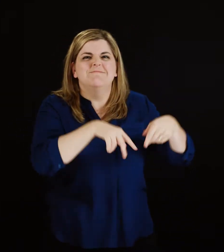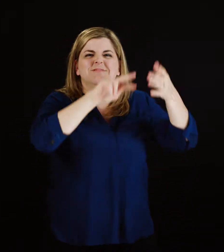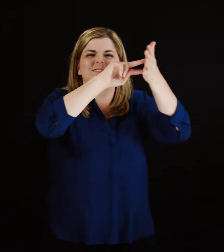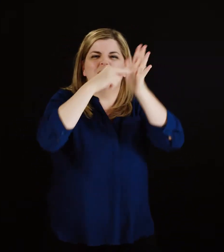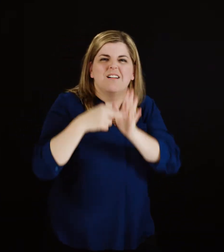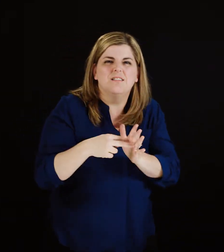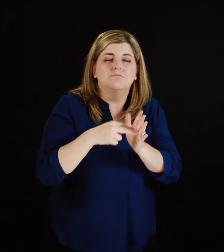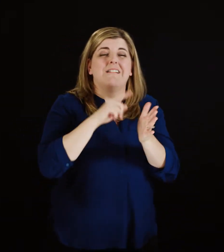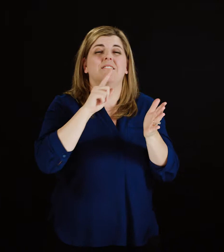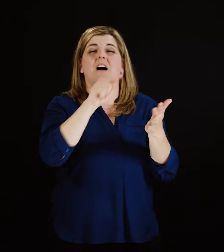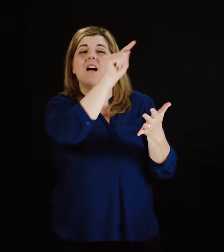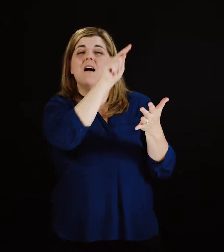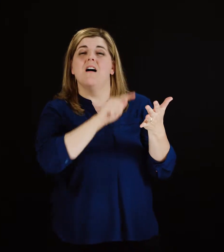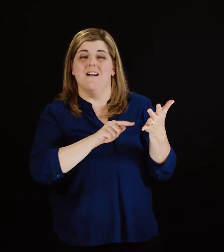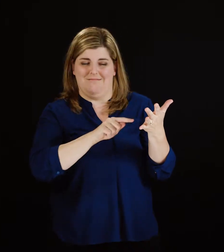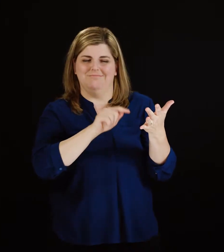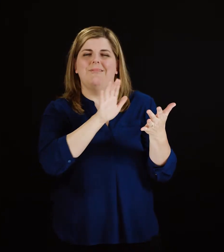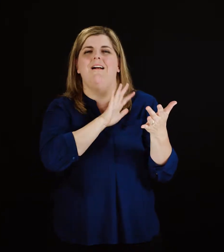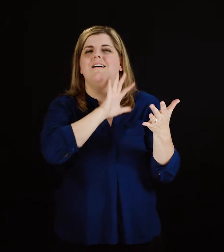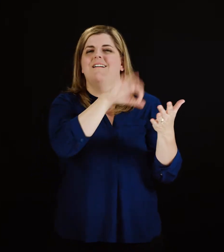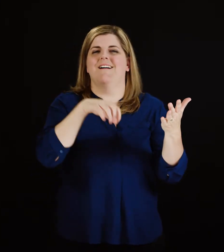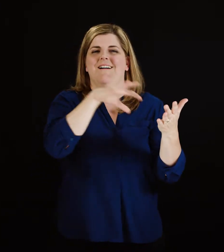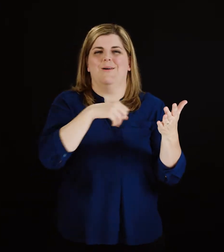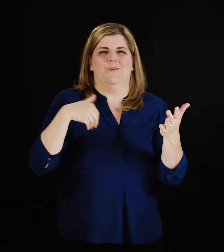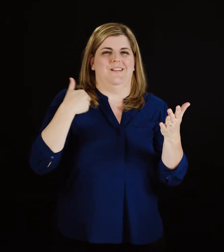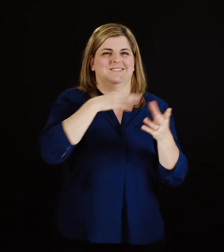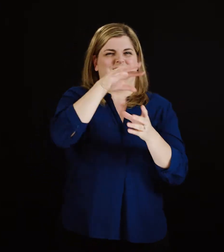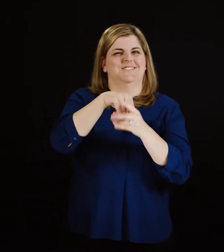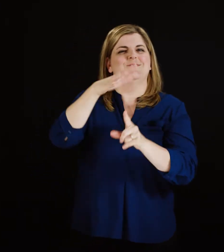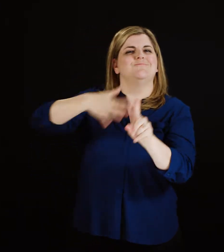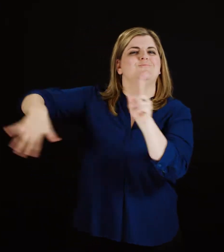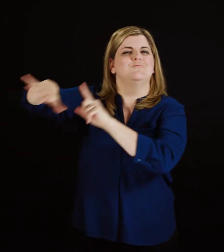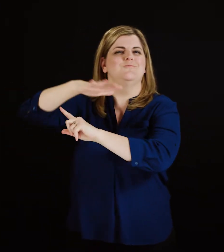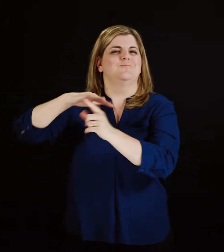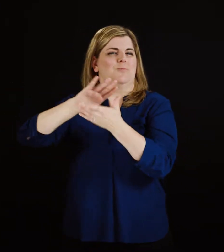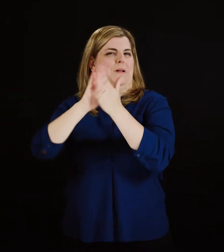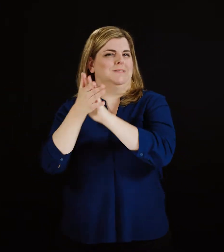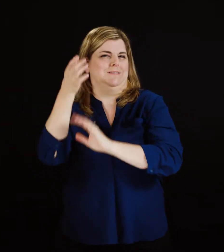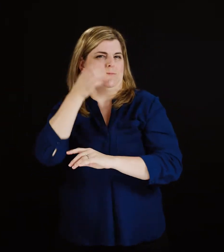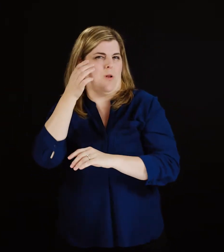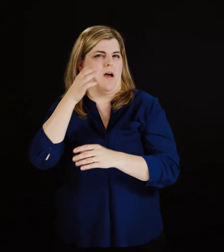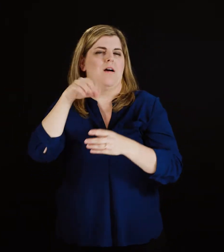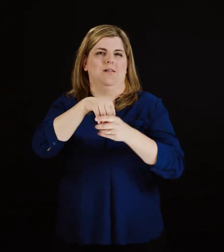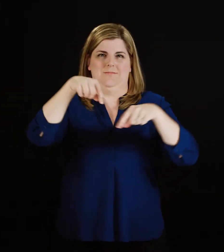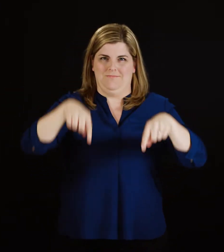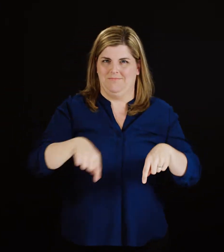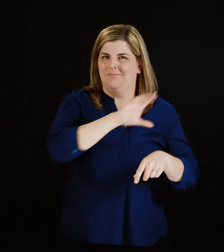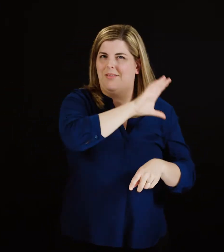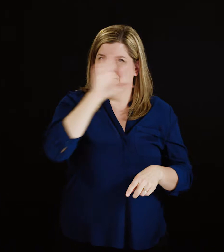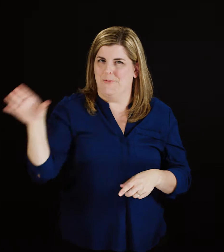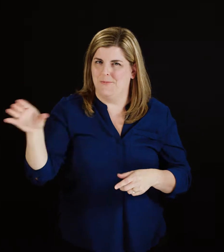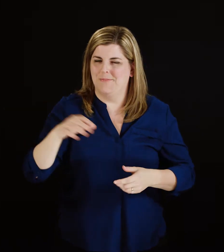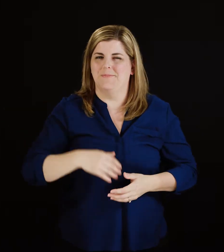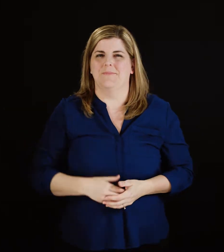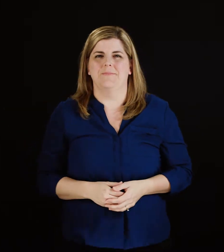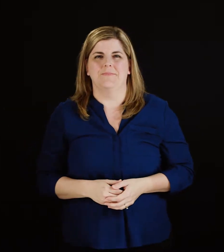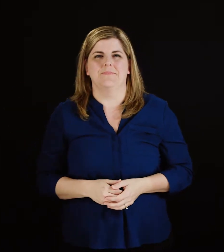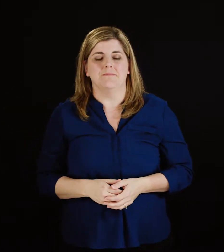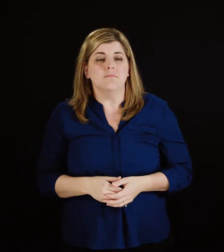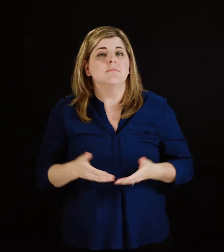communément utilisée par tous les fournisseurs de services sans fil au Canada. Cette vidéo s'intitule «